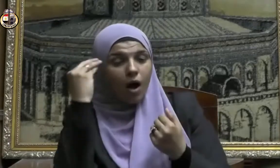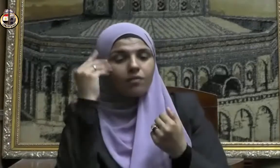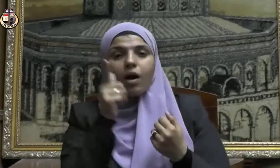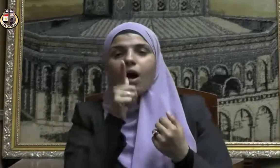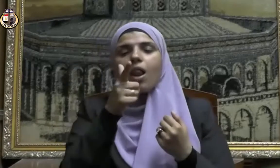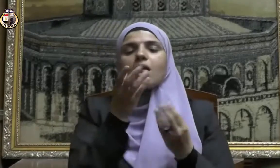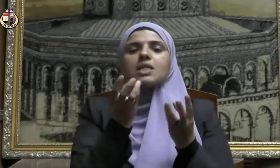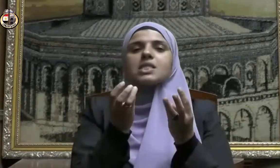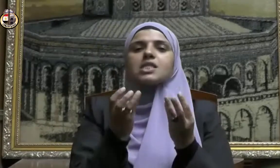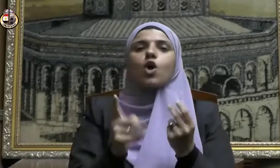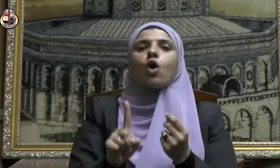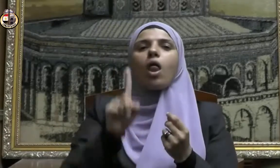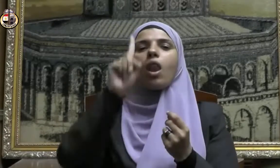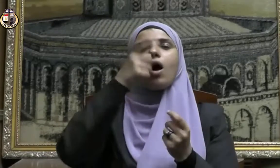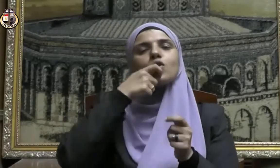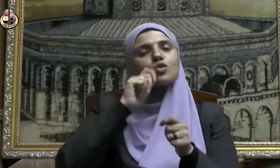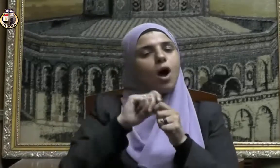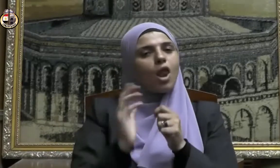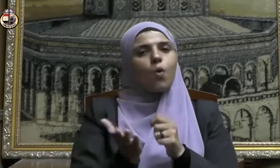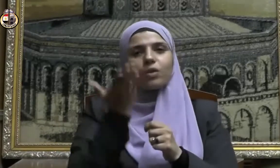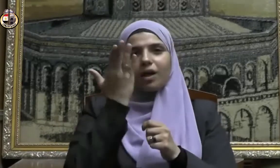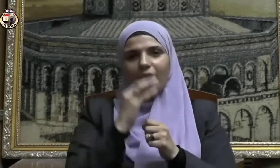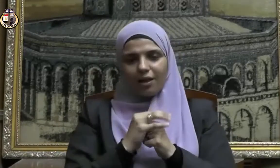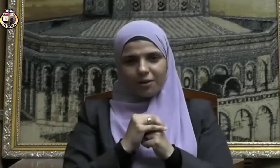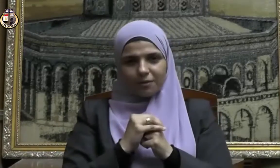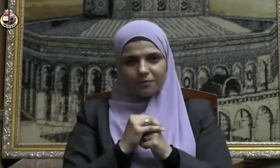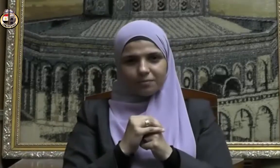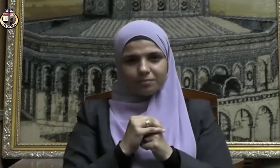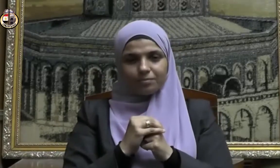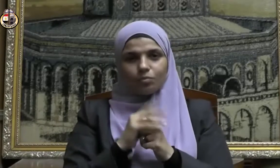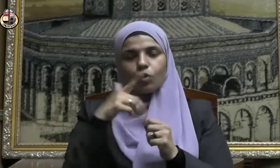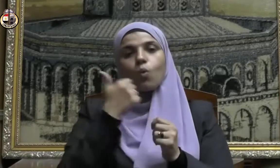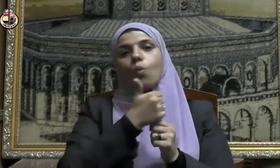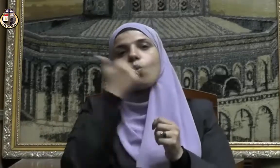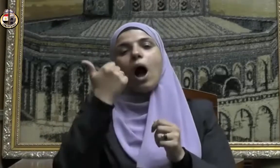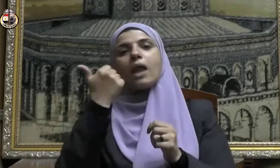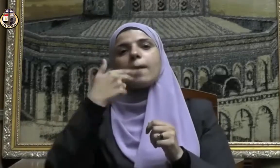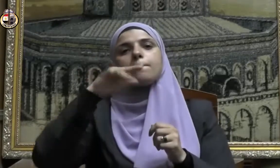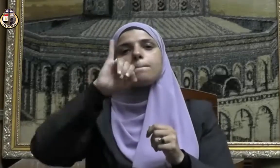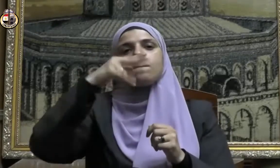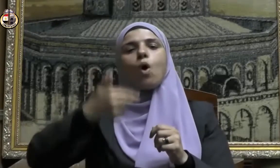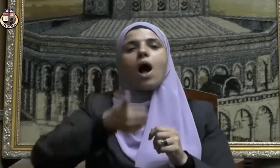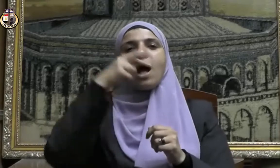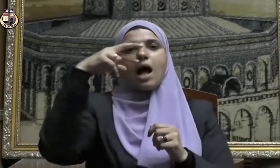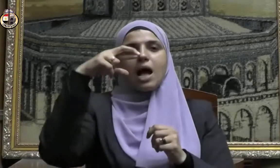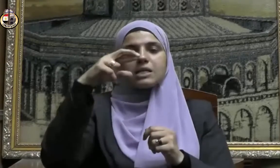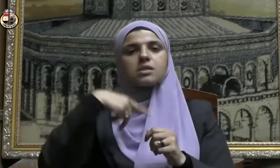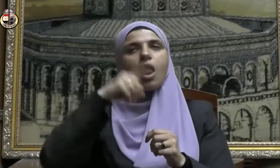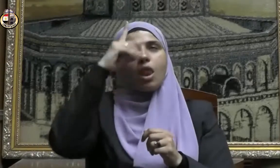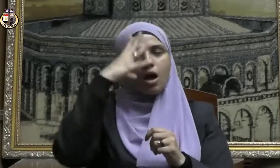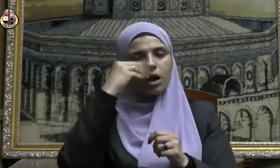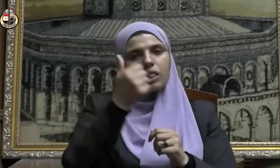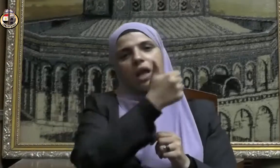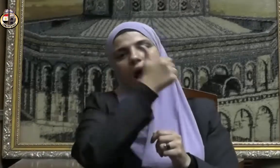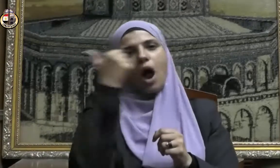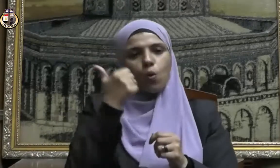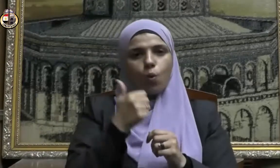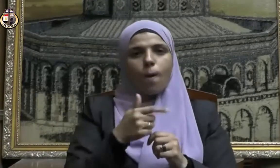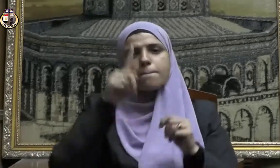ذكر الله تعالى وعن معاذ بن جبل رضي الله عنه ما